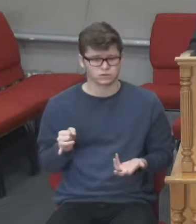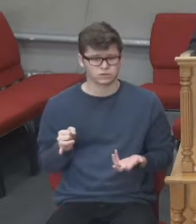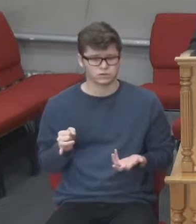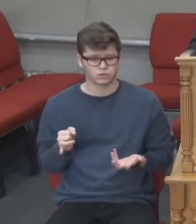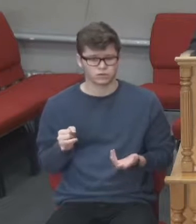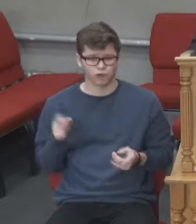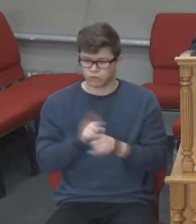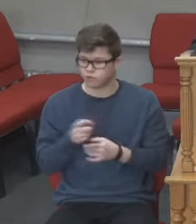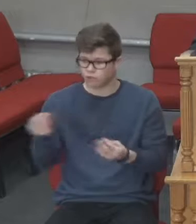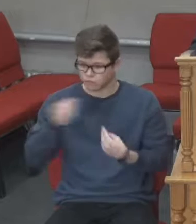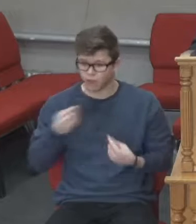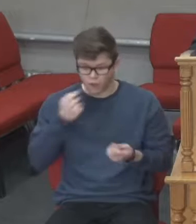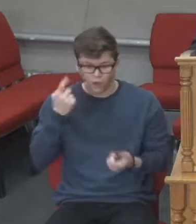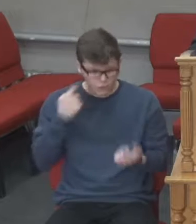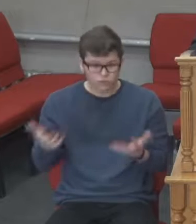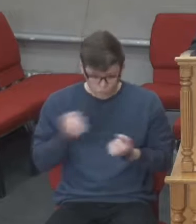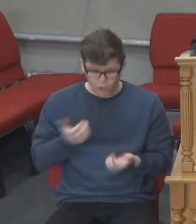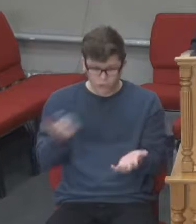Ми маємо пильнувати.